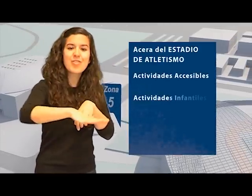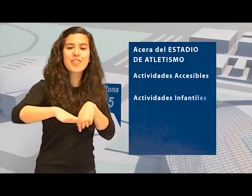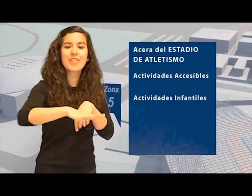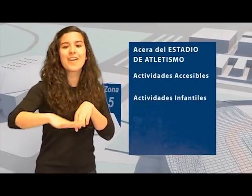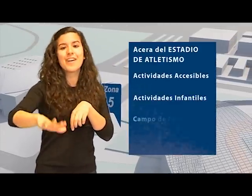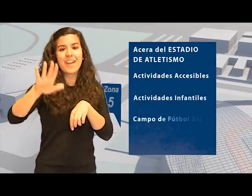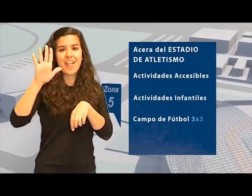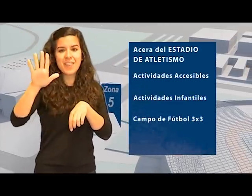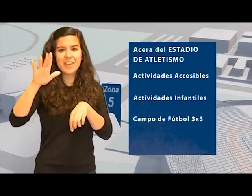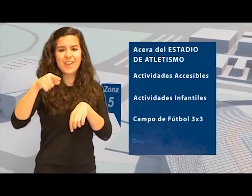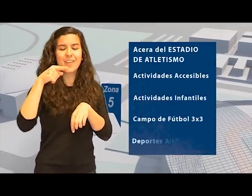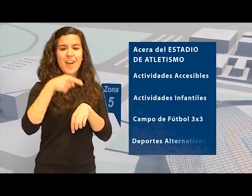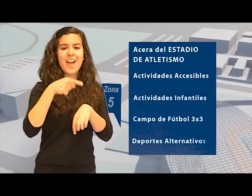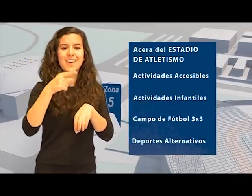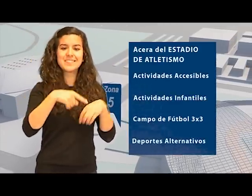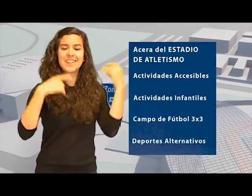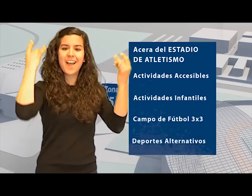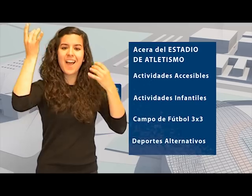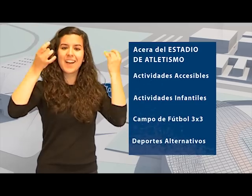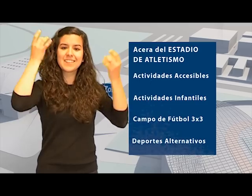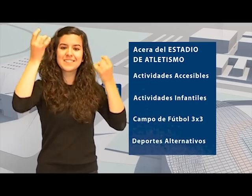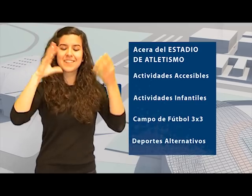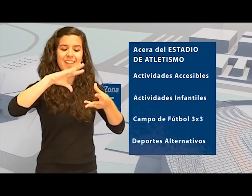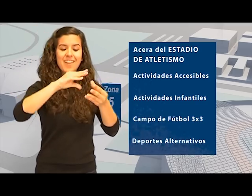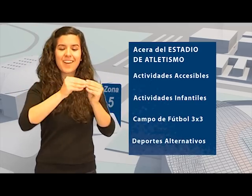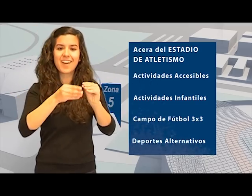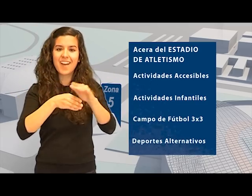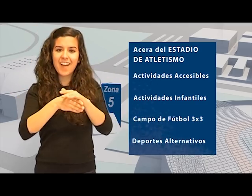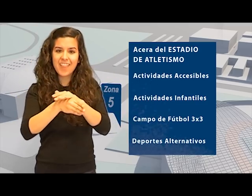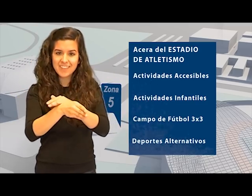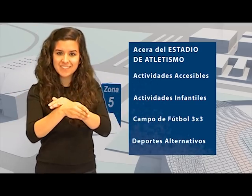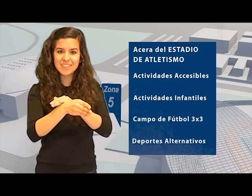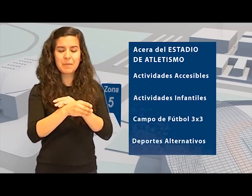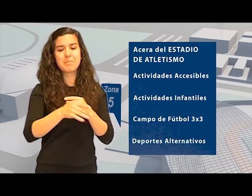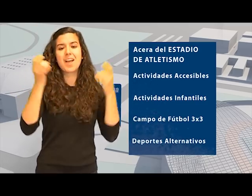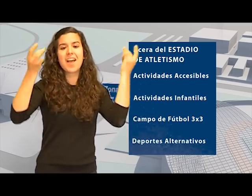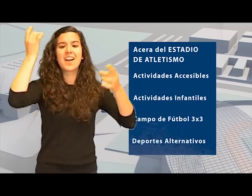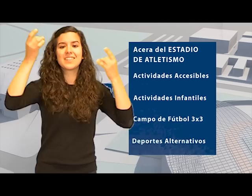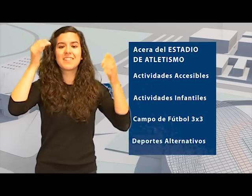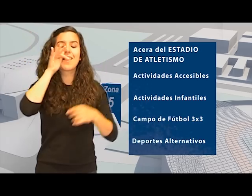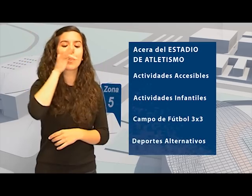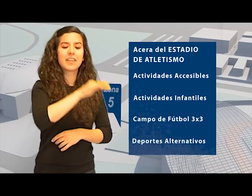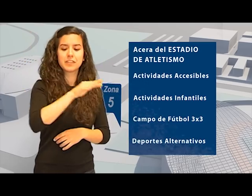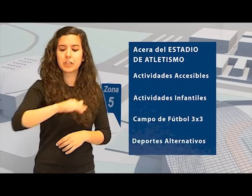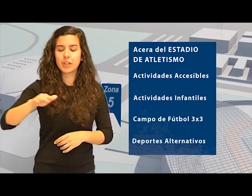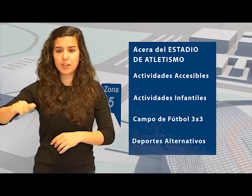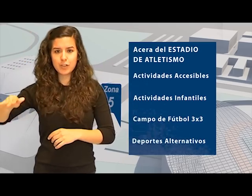perteneciente a otra zona de la acera del Estadio de Atletismo, se realizarán actividades accesibles, actividades